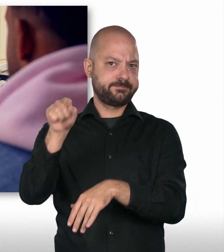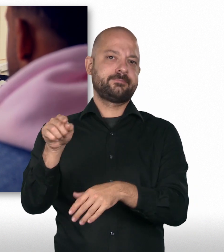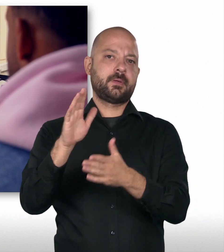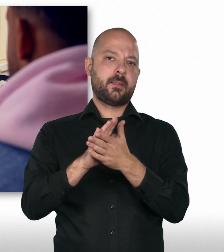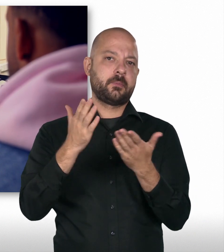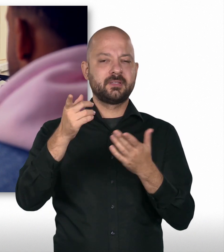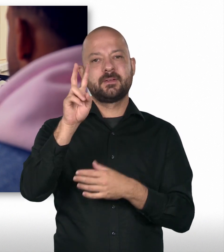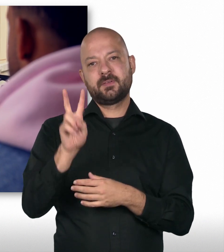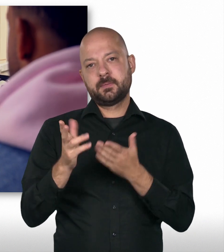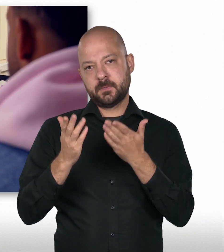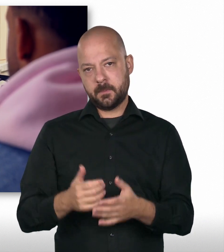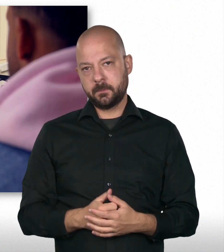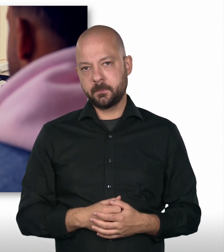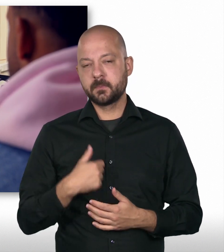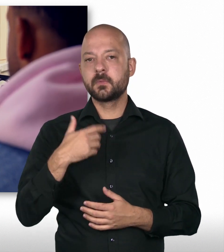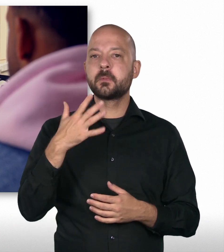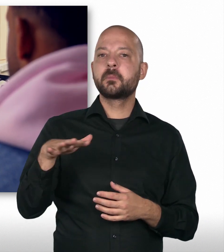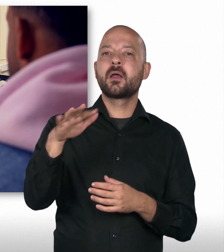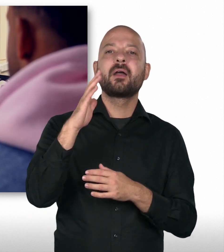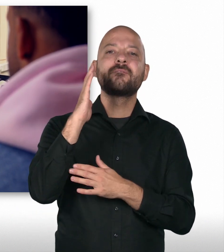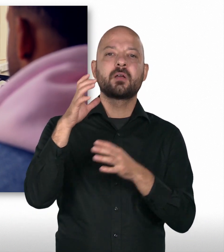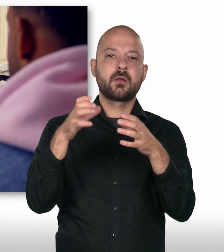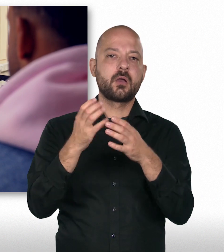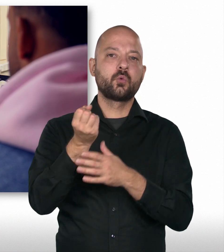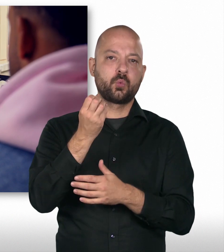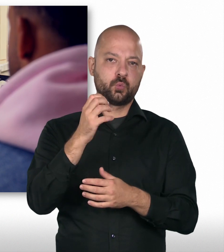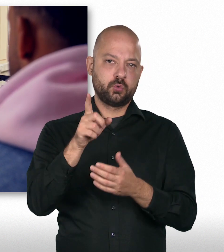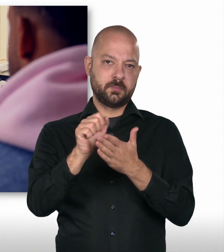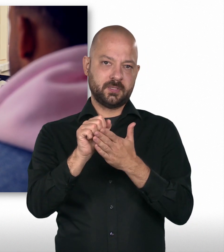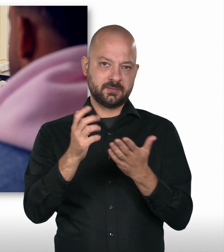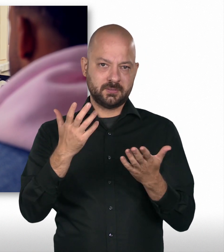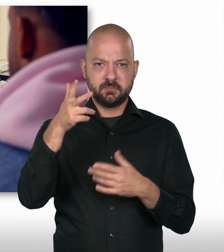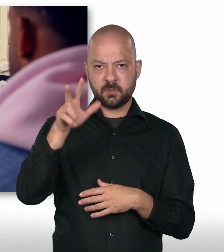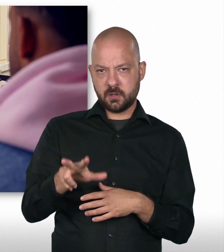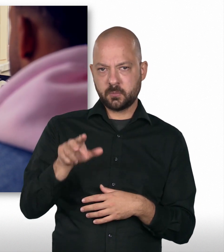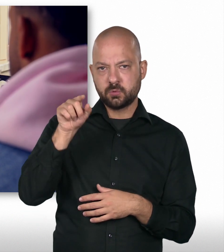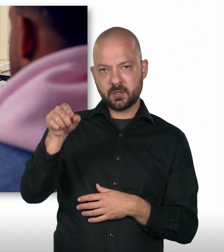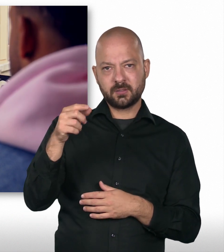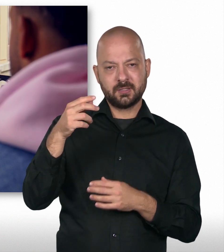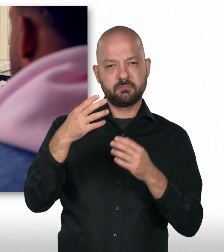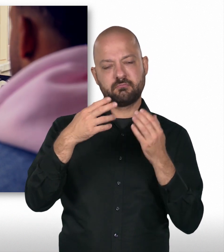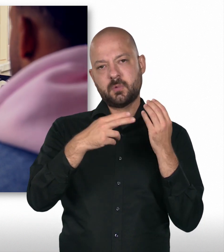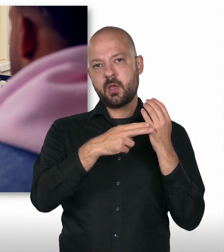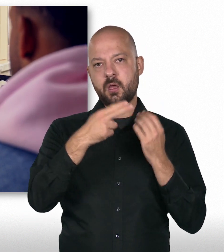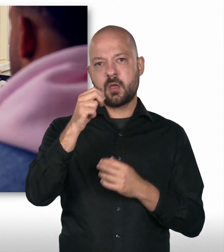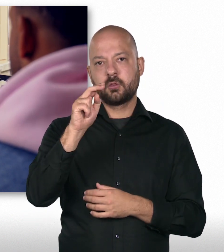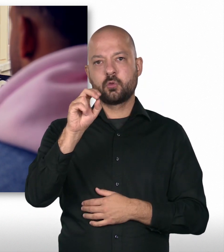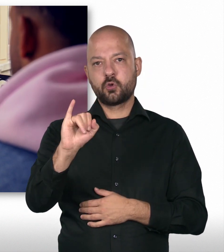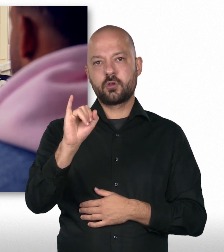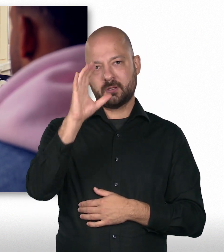Botschaften und mit der Botschaft Vietnam hat es dann geklappt. Da war ich im Kultur- und Pressereferat und habe da drei Monate in Hanoi an der